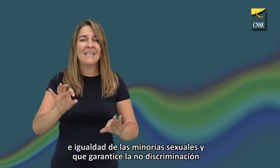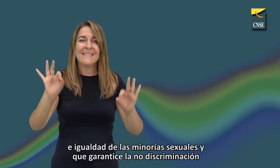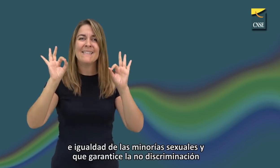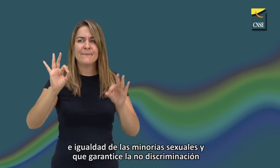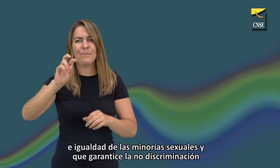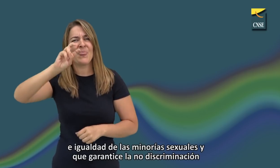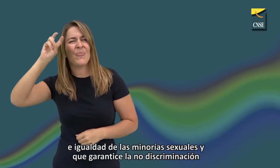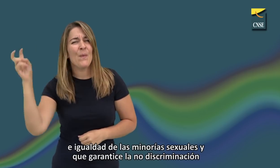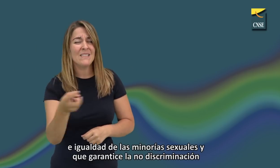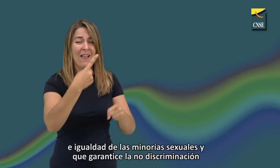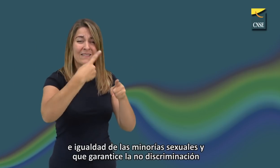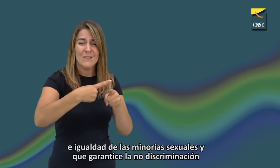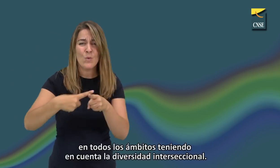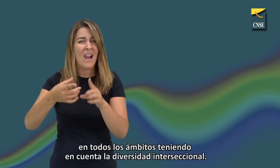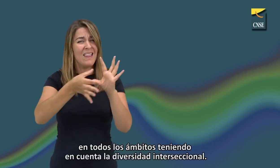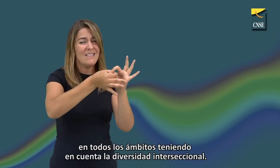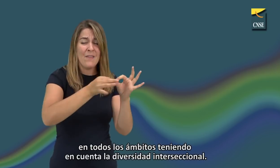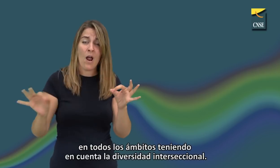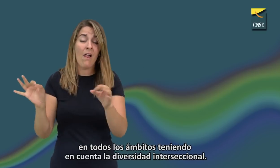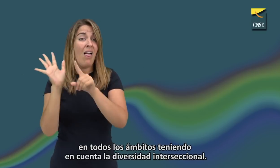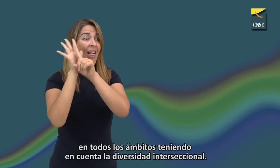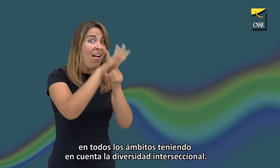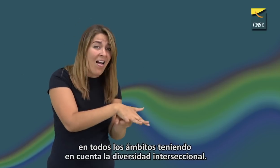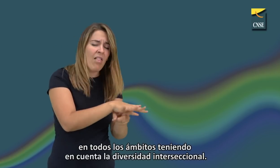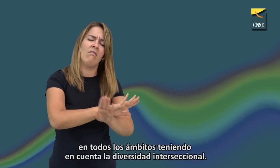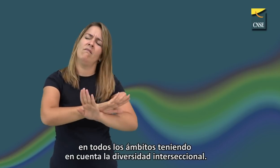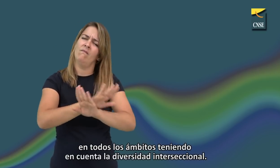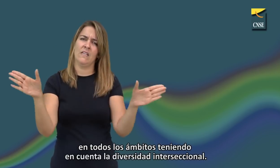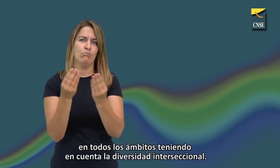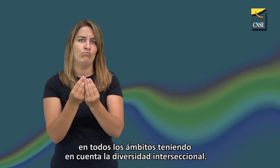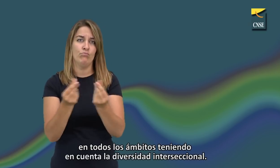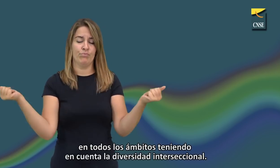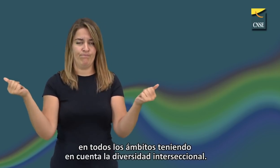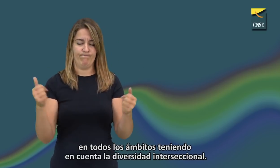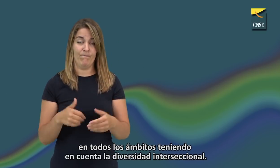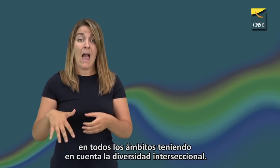...en todos los ámbitos teniendo en cuenta la diversidad interseccional.